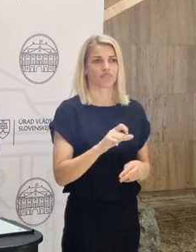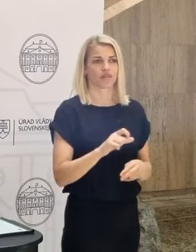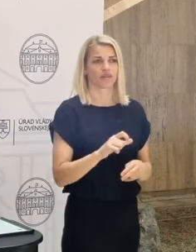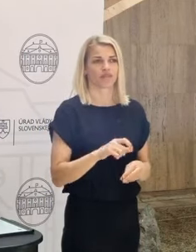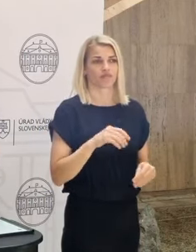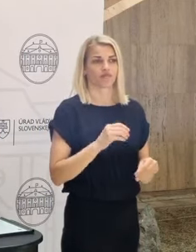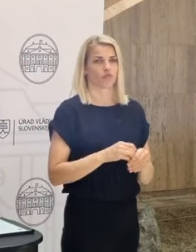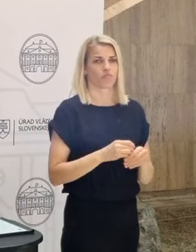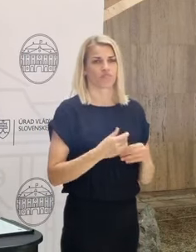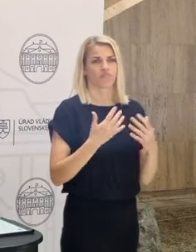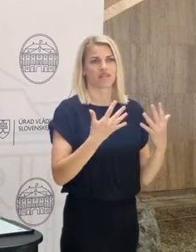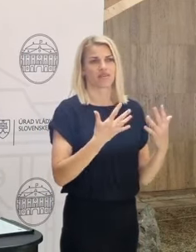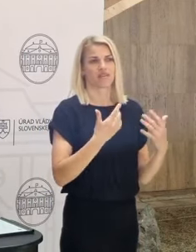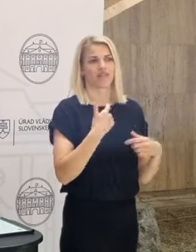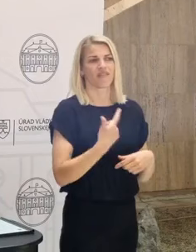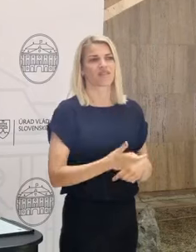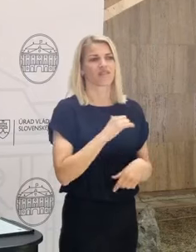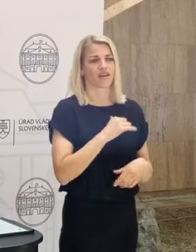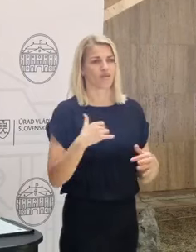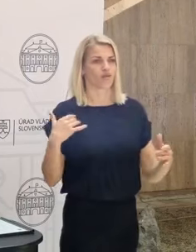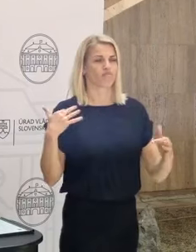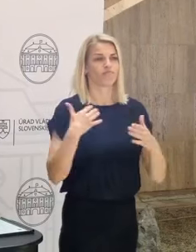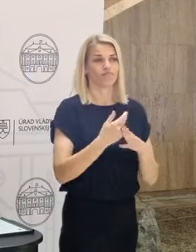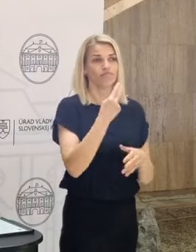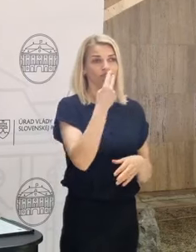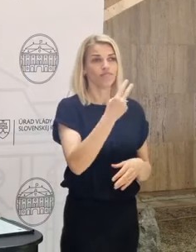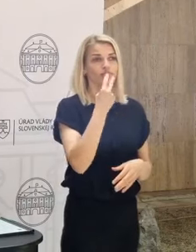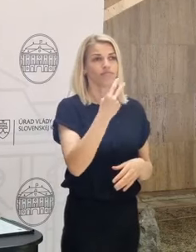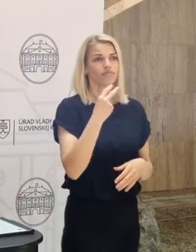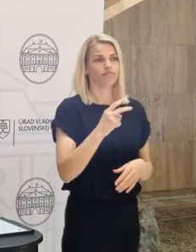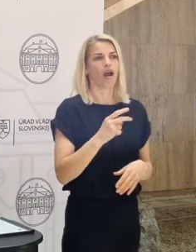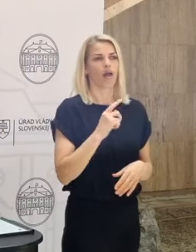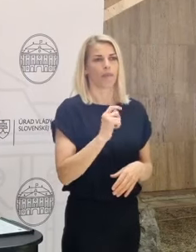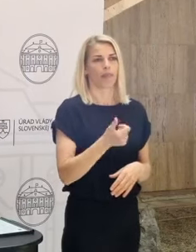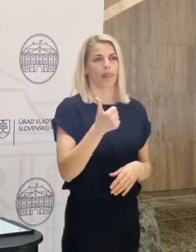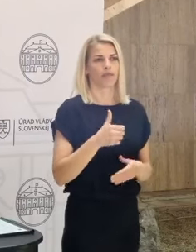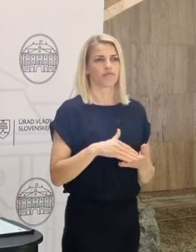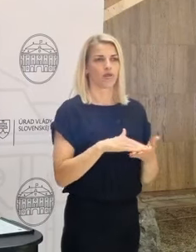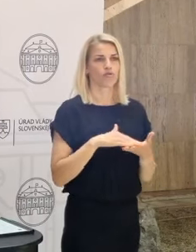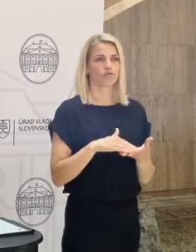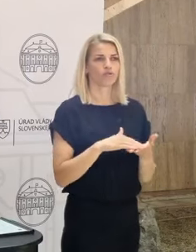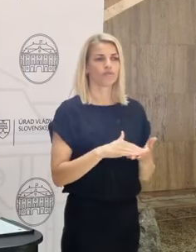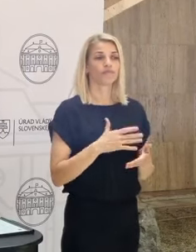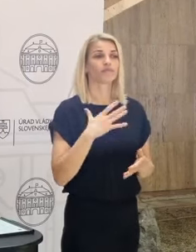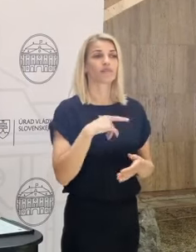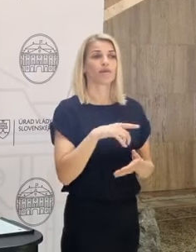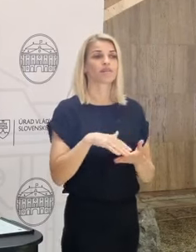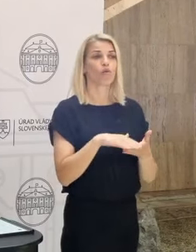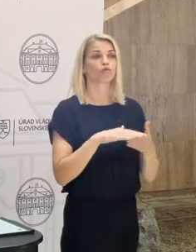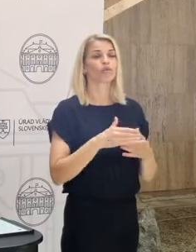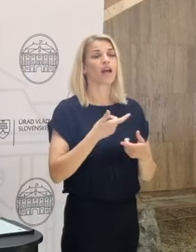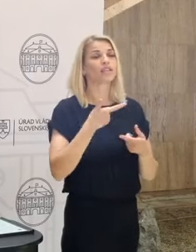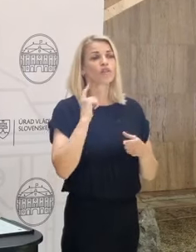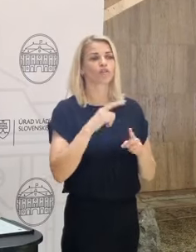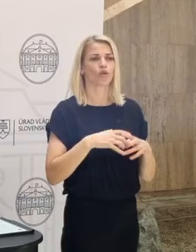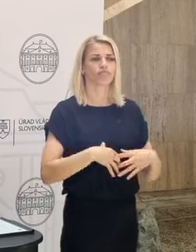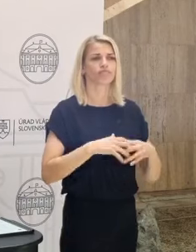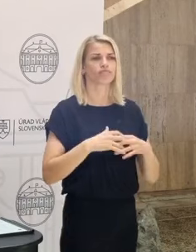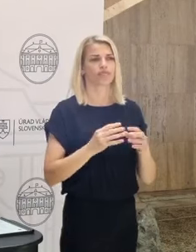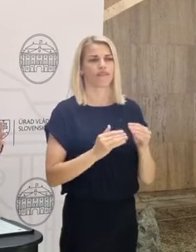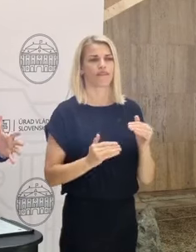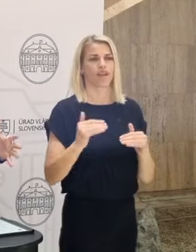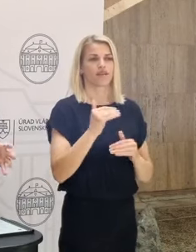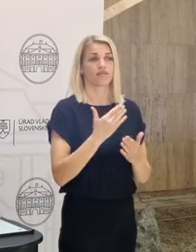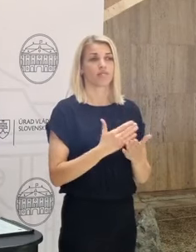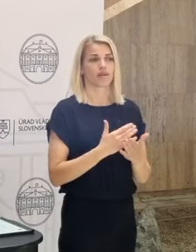10-20 rokov, avšak iba pri pár spoločnosťach. Chceme, aby takýchto spoločností na Slovensku vznikalo o mnoho viac